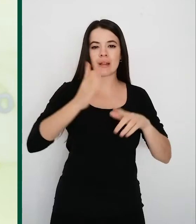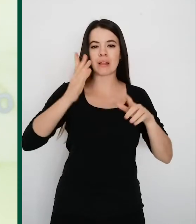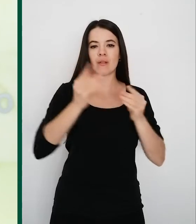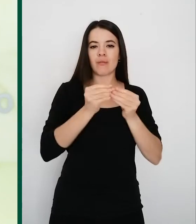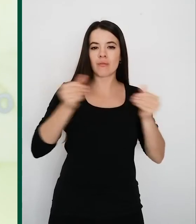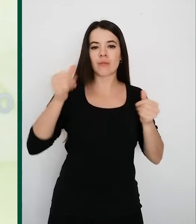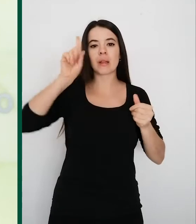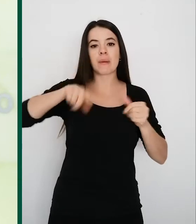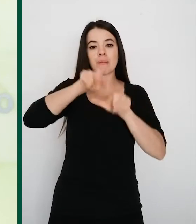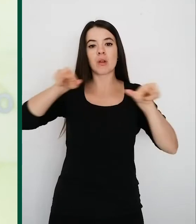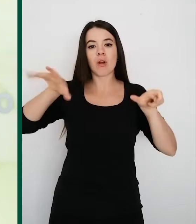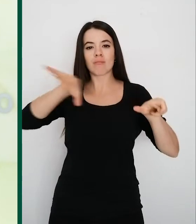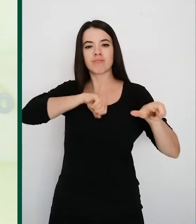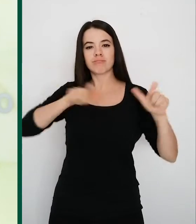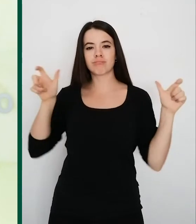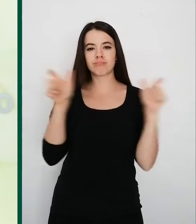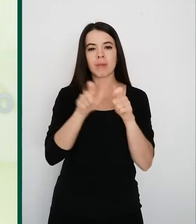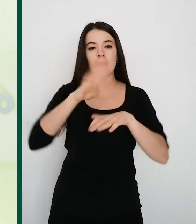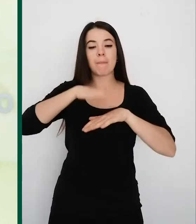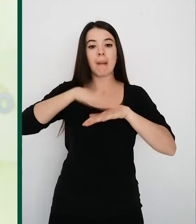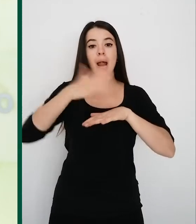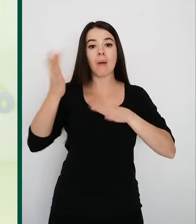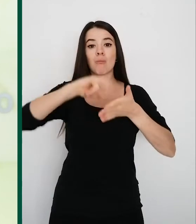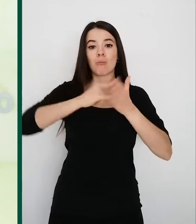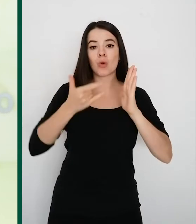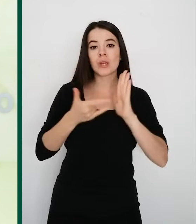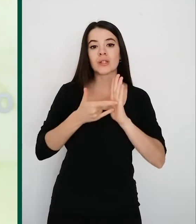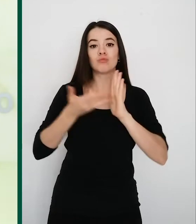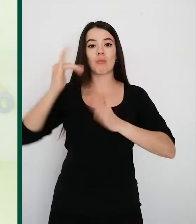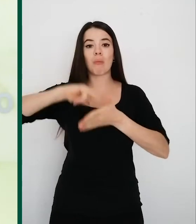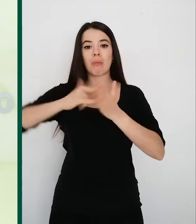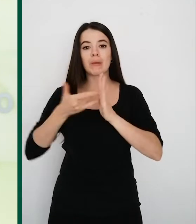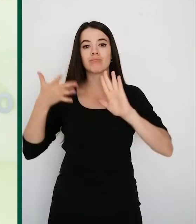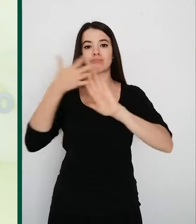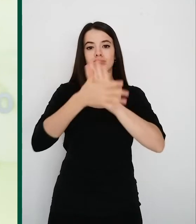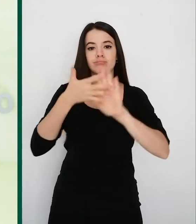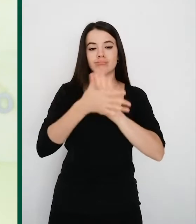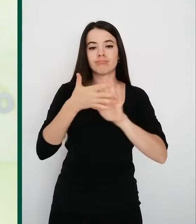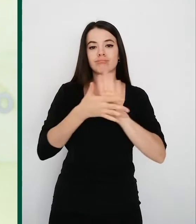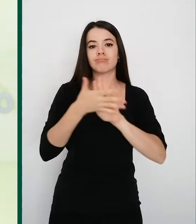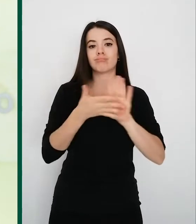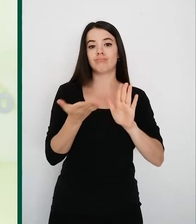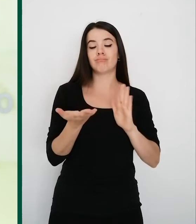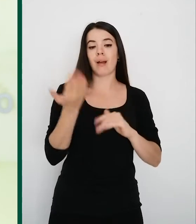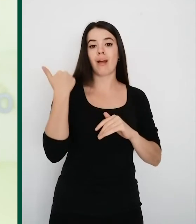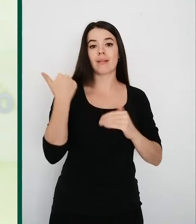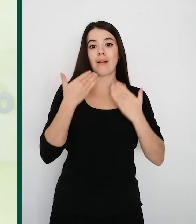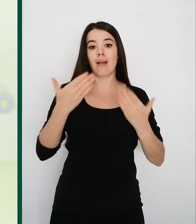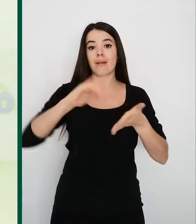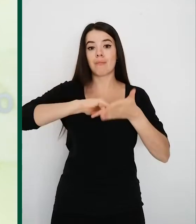para reflexionar, para poner sobre la mesa proyectos y planes que en su momento nos permitían frenar la